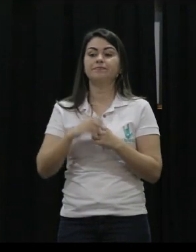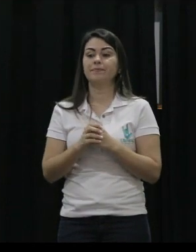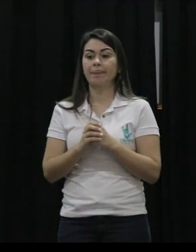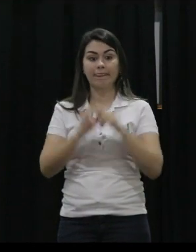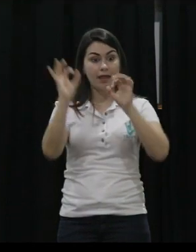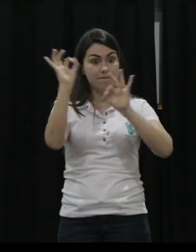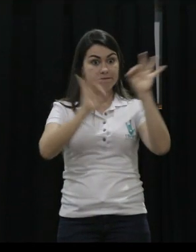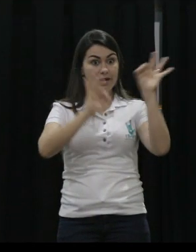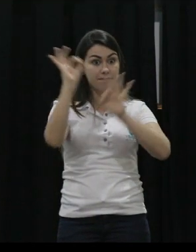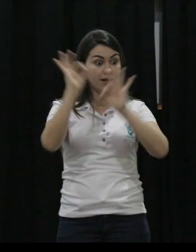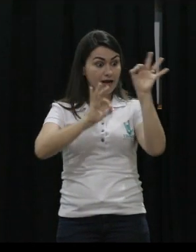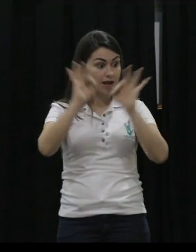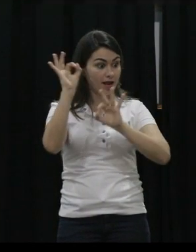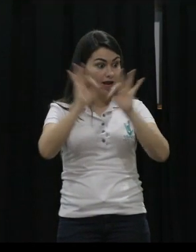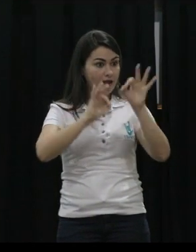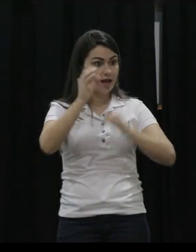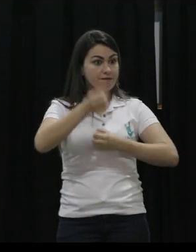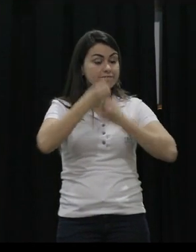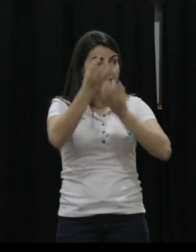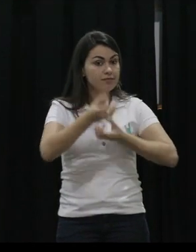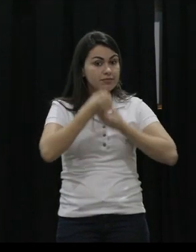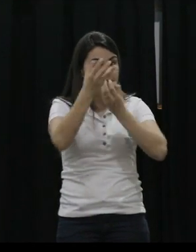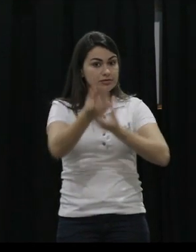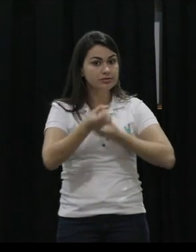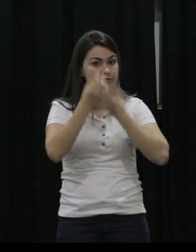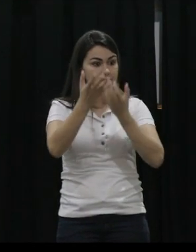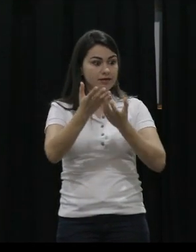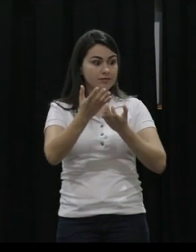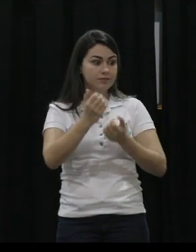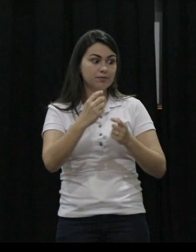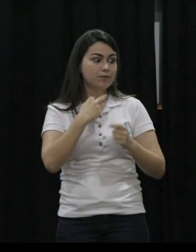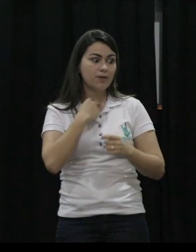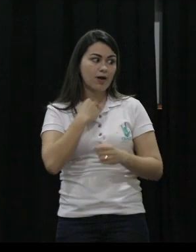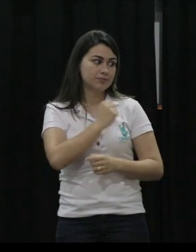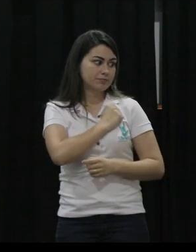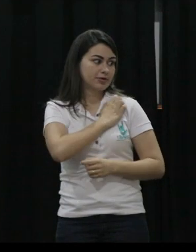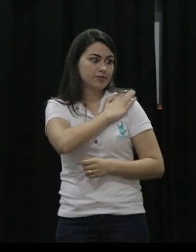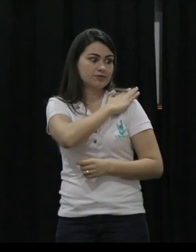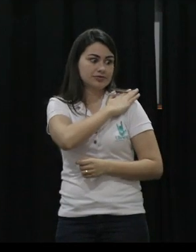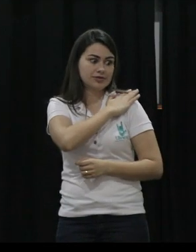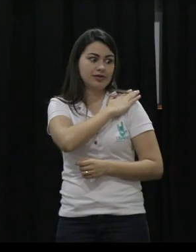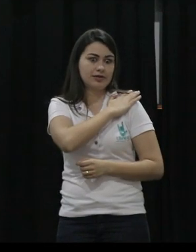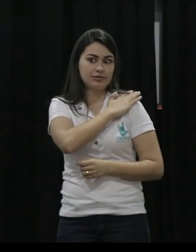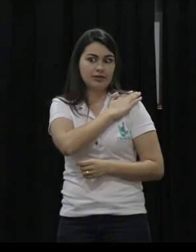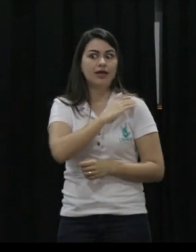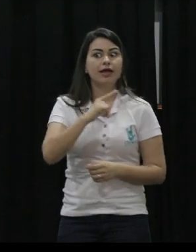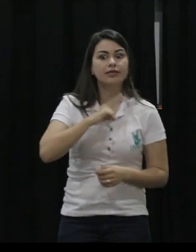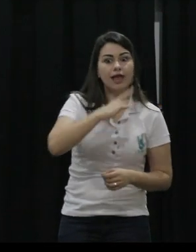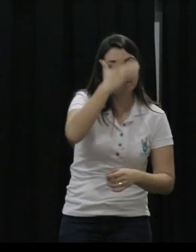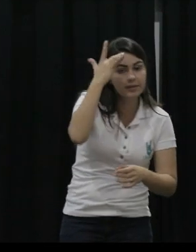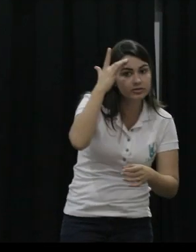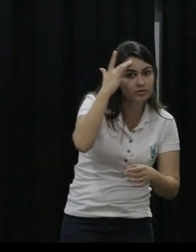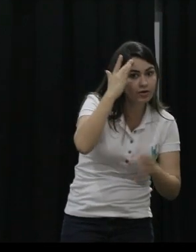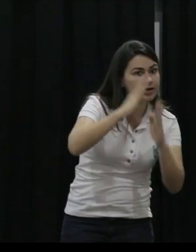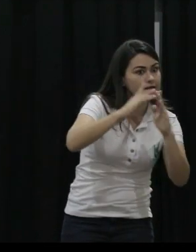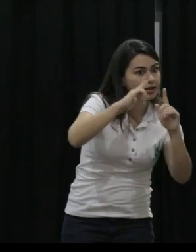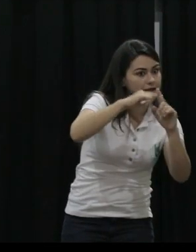transparentes sobre a surpresa, combatendo o preconceito. Tem muita gente ainda, mesmo dentro da igreja, que ainda tem preconceito.